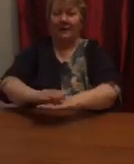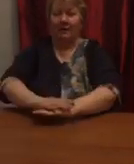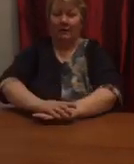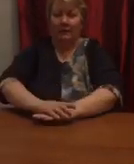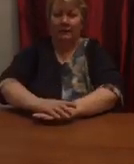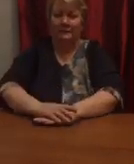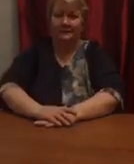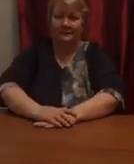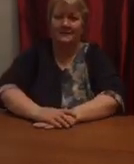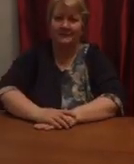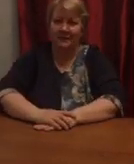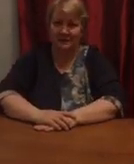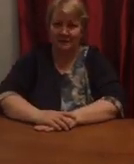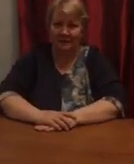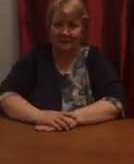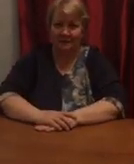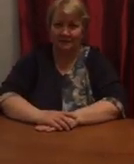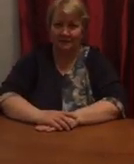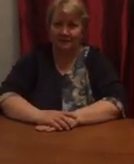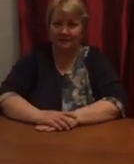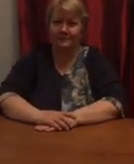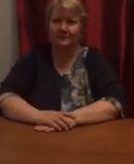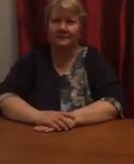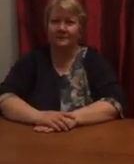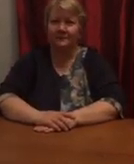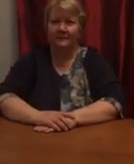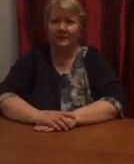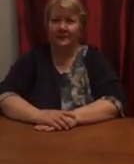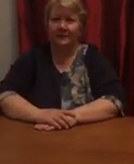Кхе-хе. Спасибо. Спасибо. Спасибо. Спасибо. Спасибо.